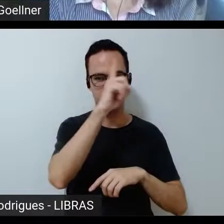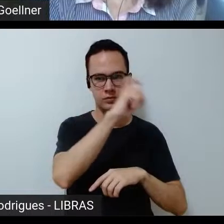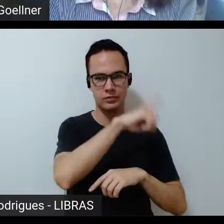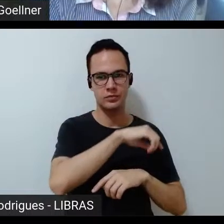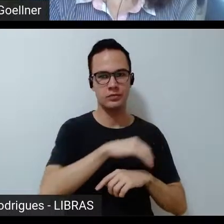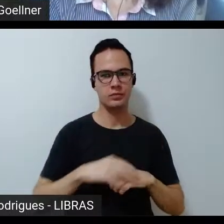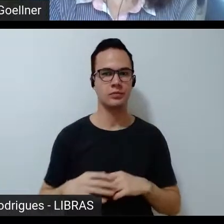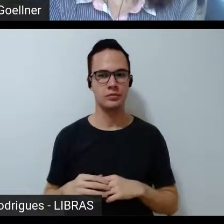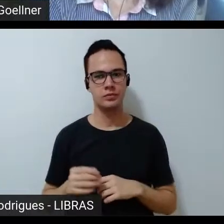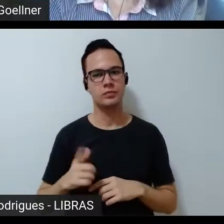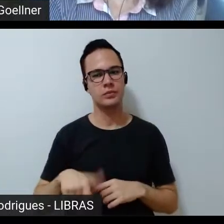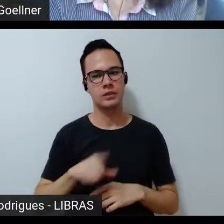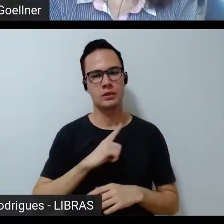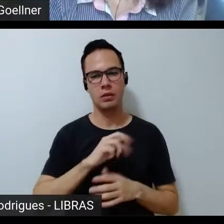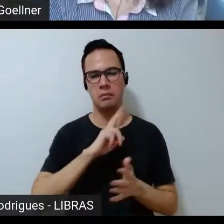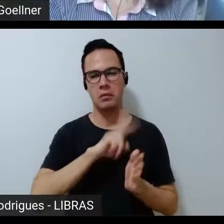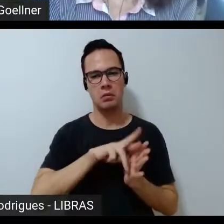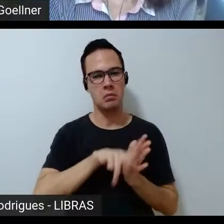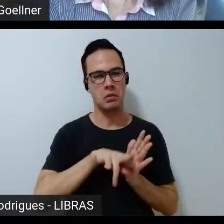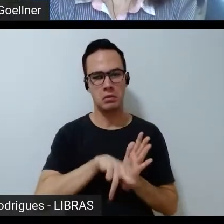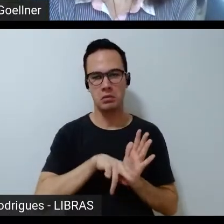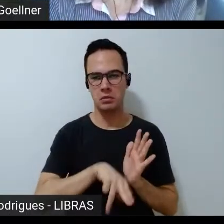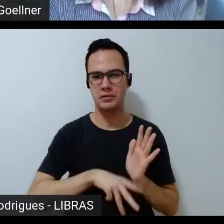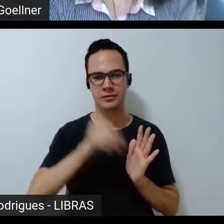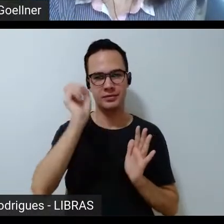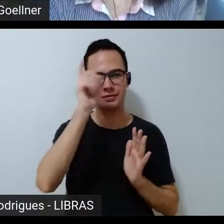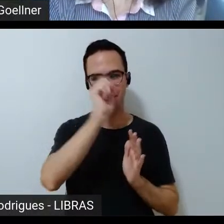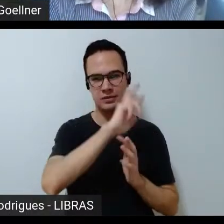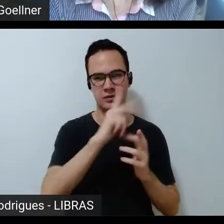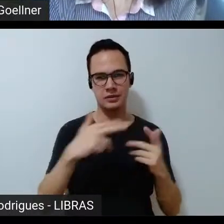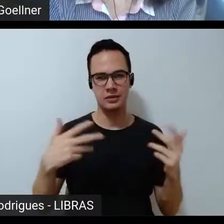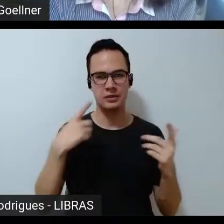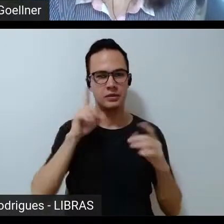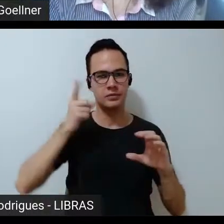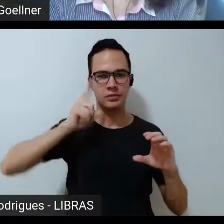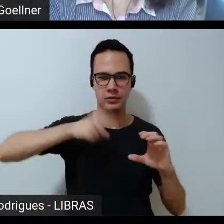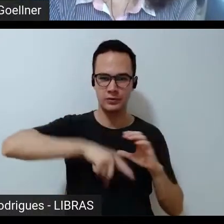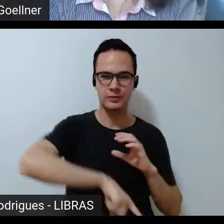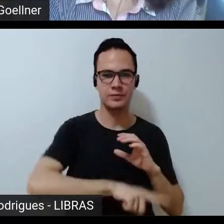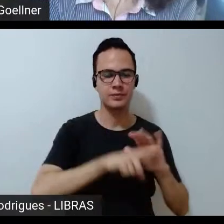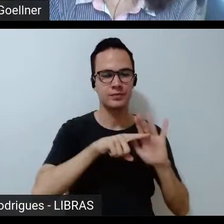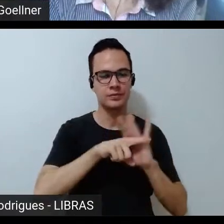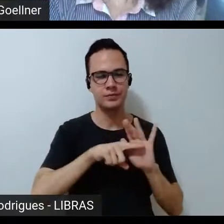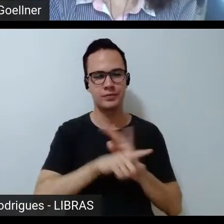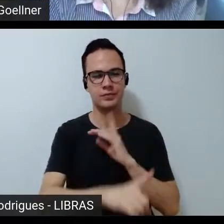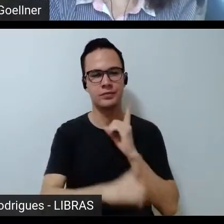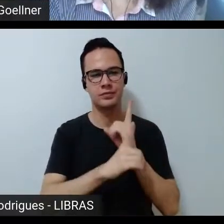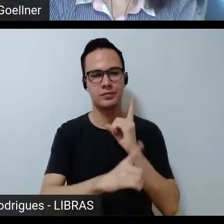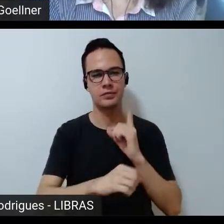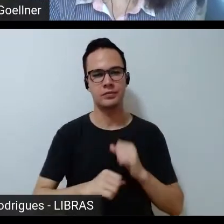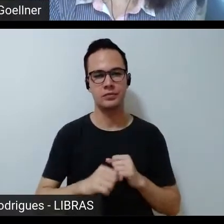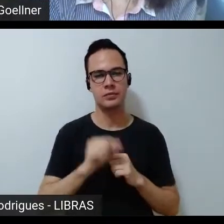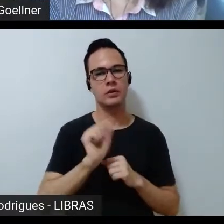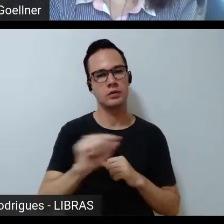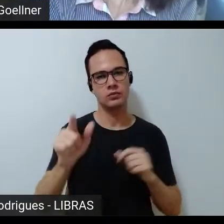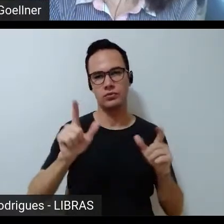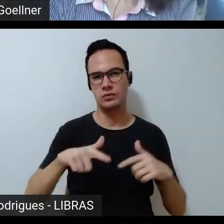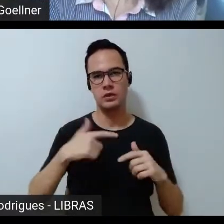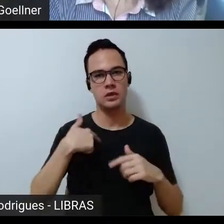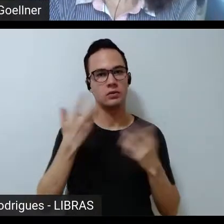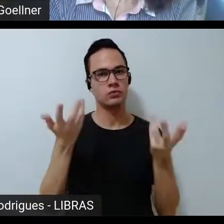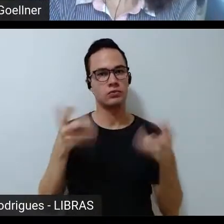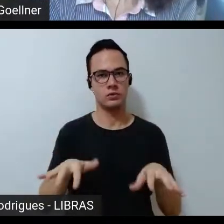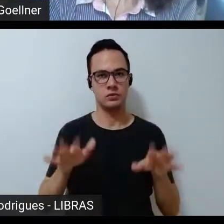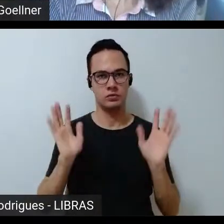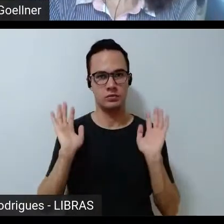a gente tem inúmeros desafios pela frente para aprofundar essa pesquisa, para descobrir o que é esse lugar. Eu não quero